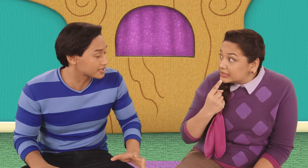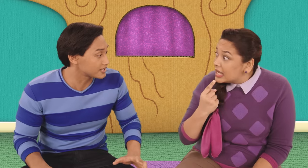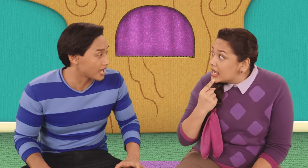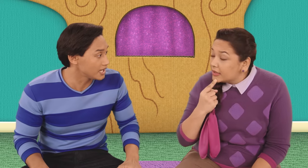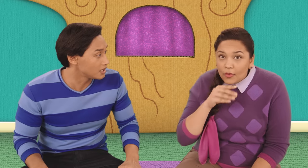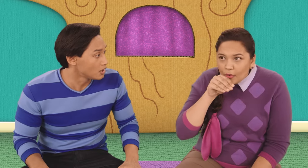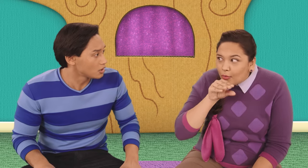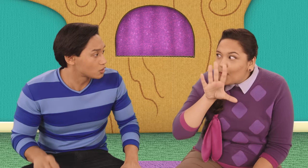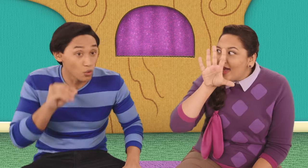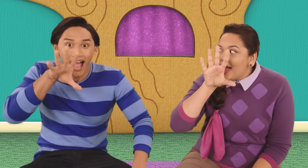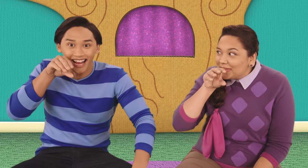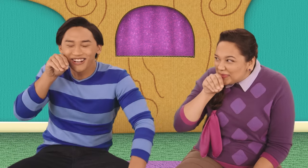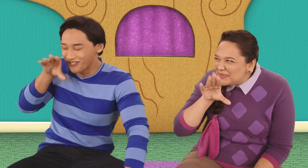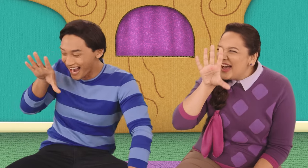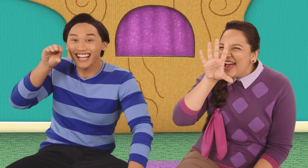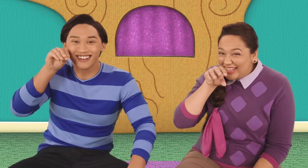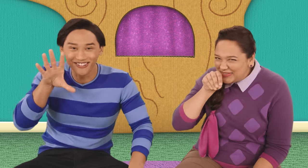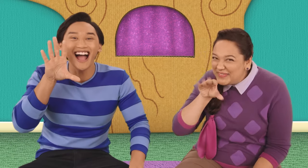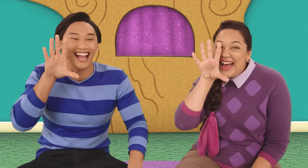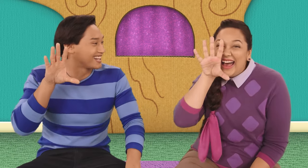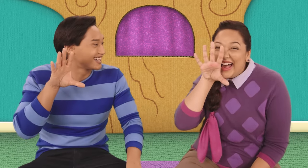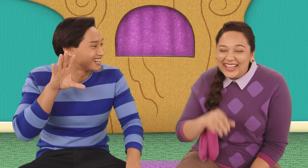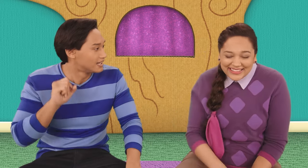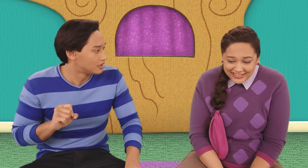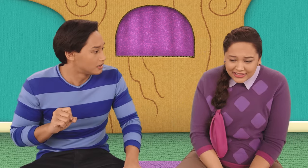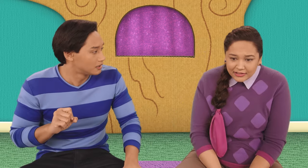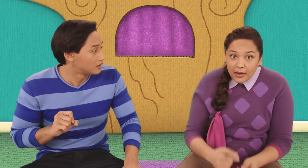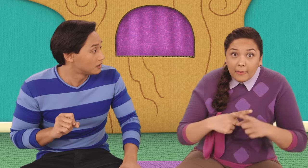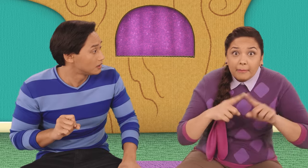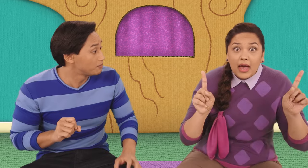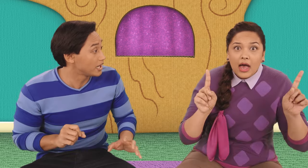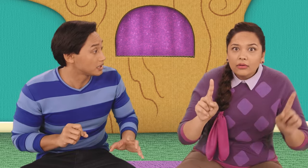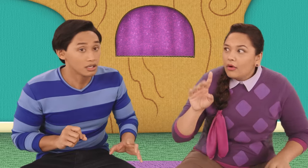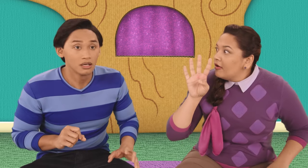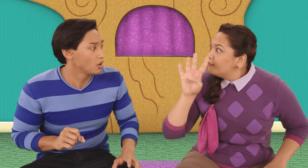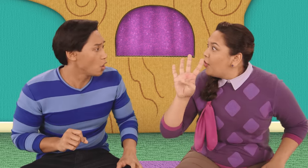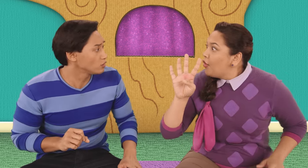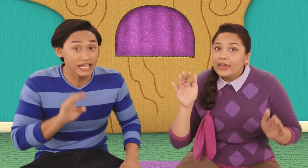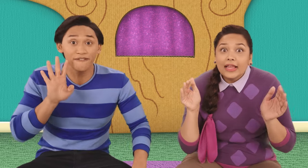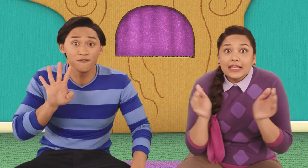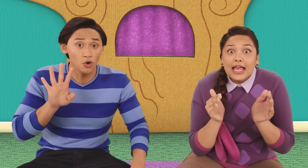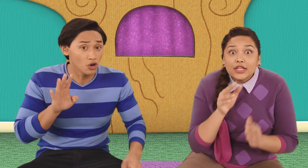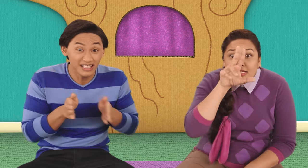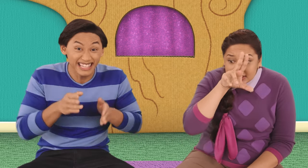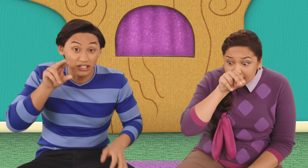dijo, ¡Cuac, cuac, cuac! ¡Oh! Pero solo cuatro pequeños